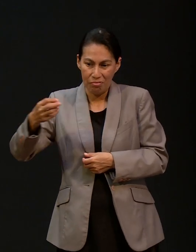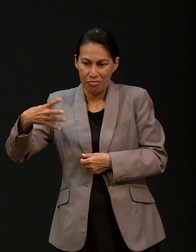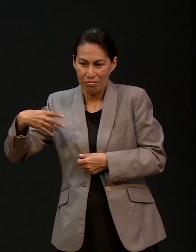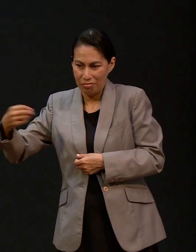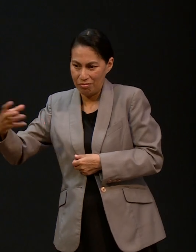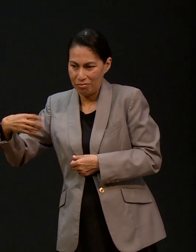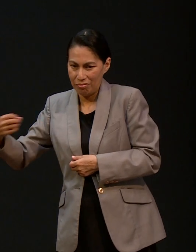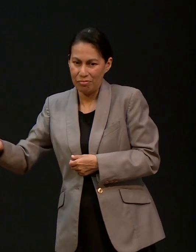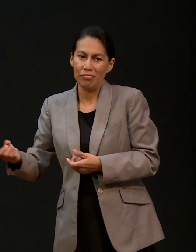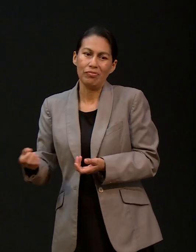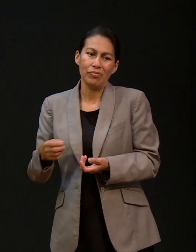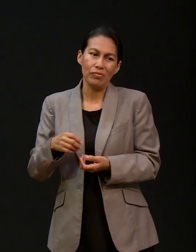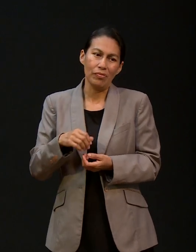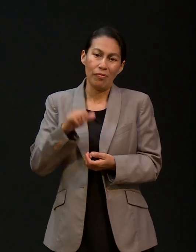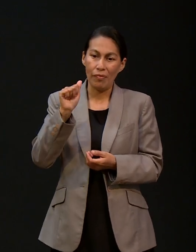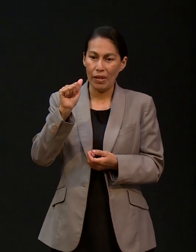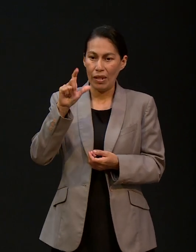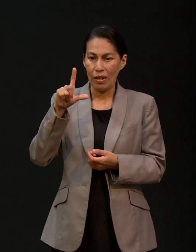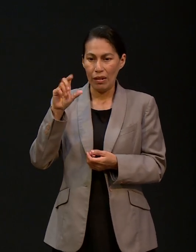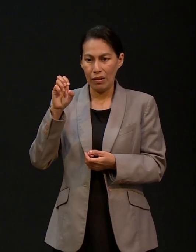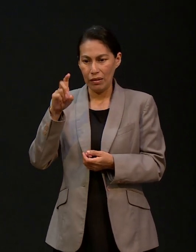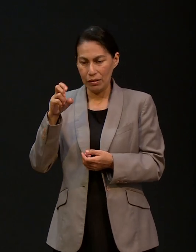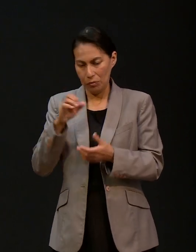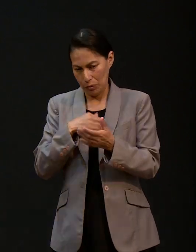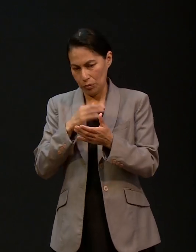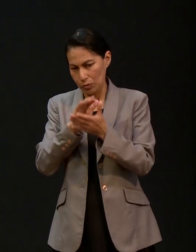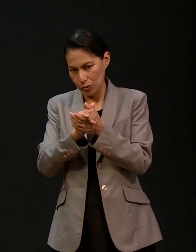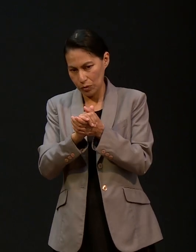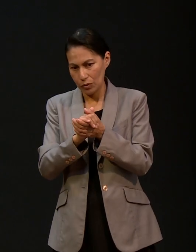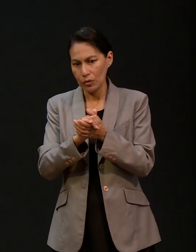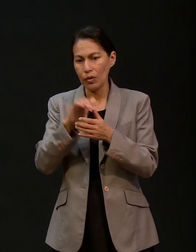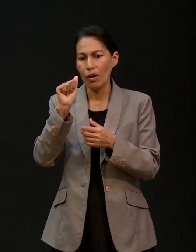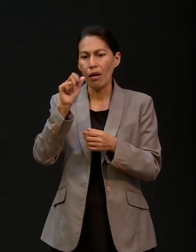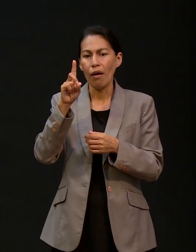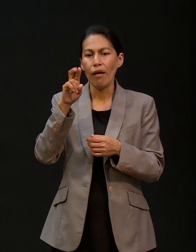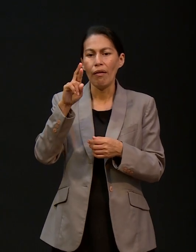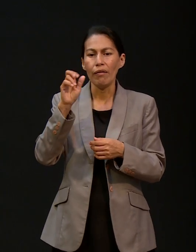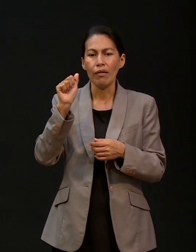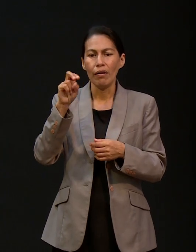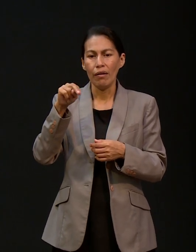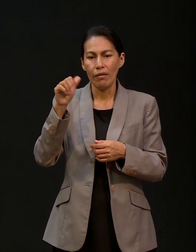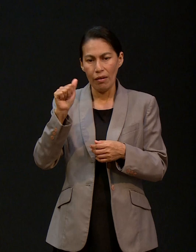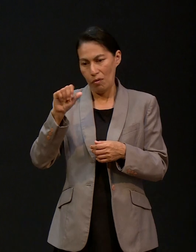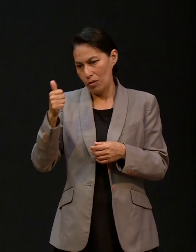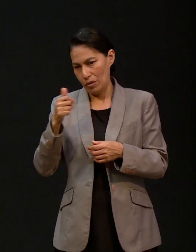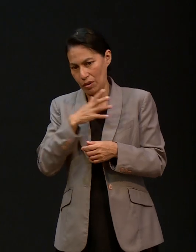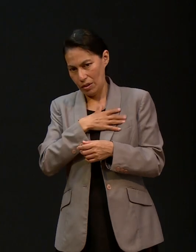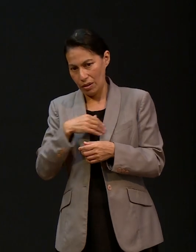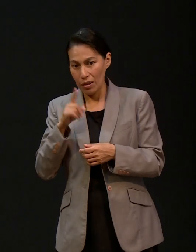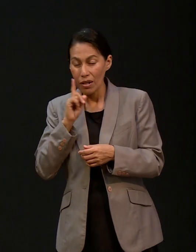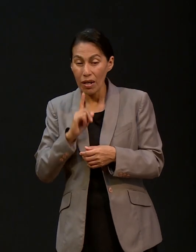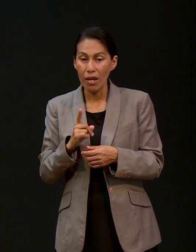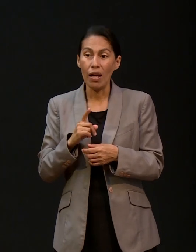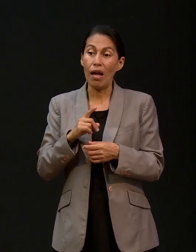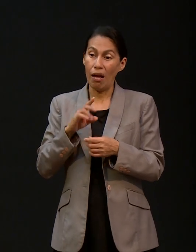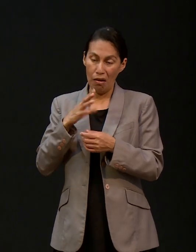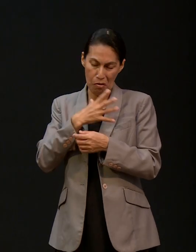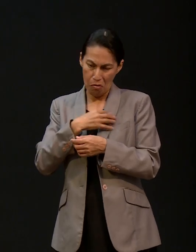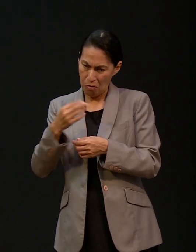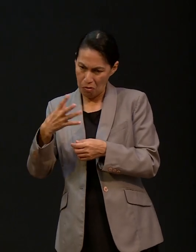A Alex, a Adrianita, ellos acá en Montemorelos, en casa a mi mamá y a mi hermano no les